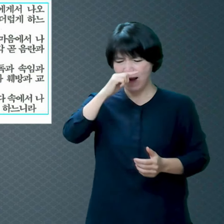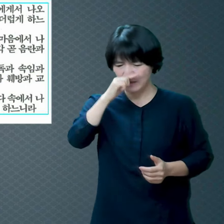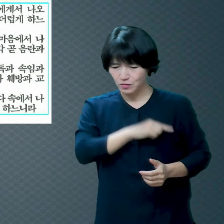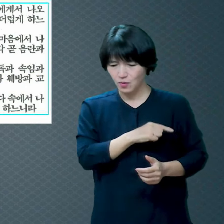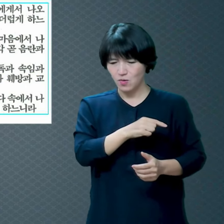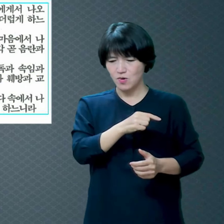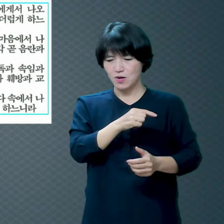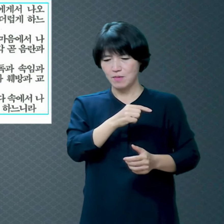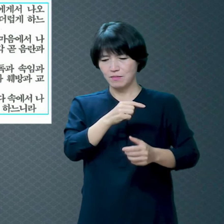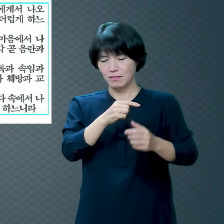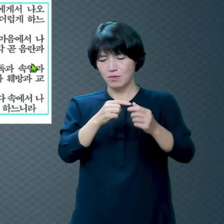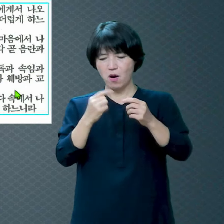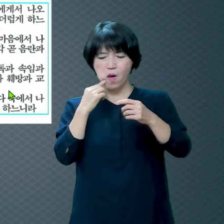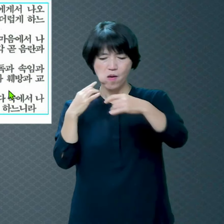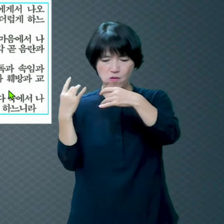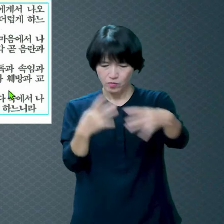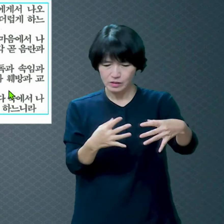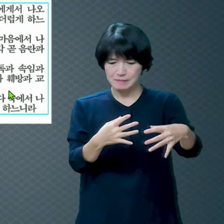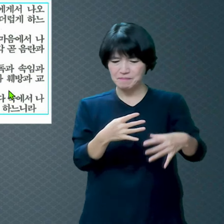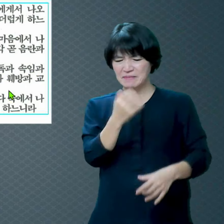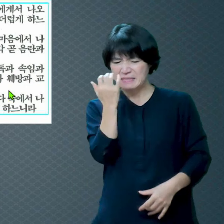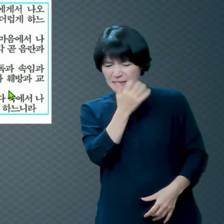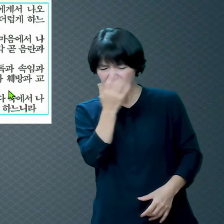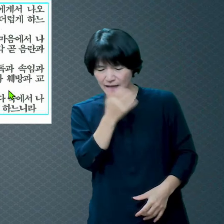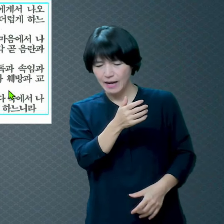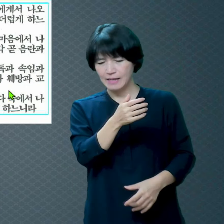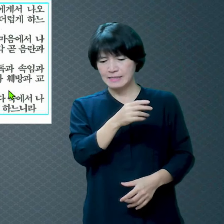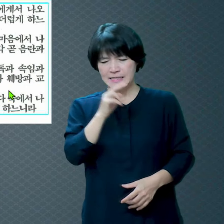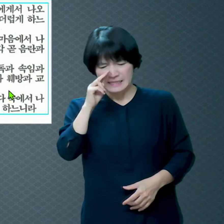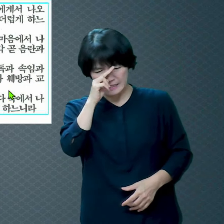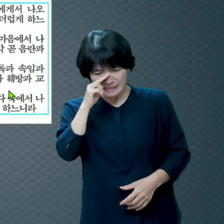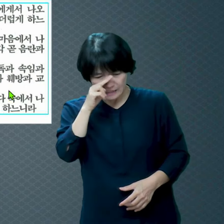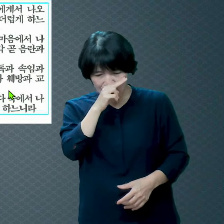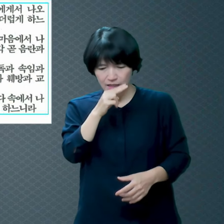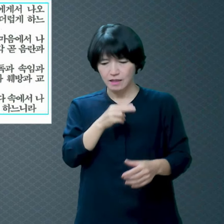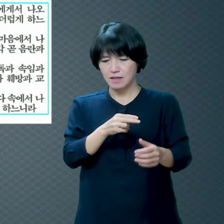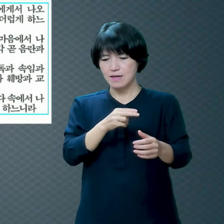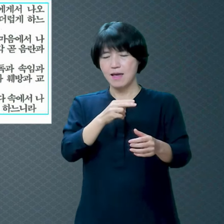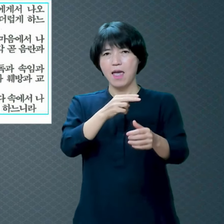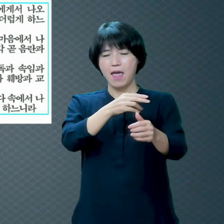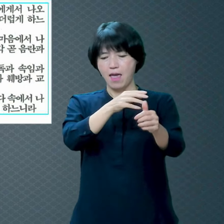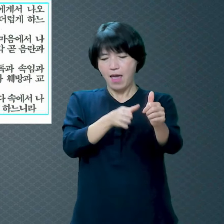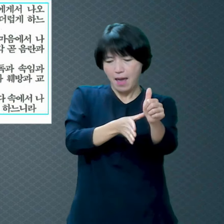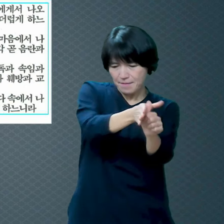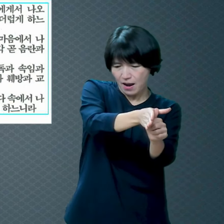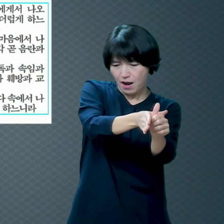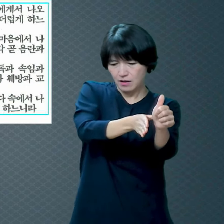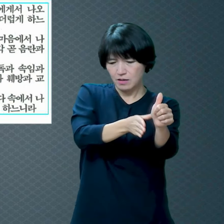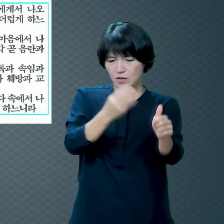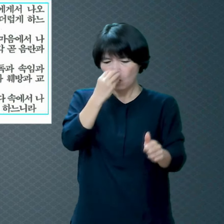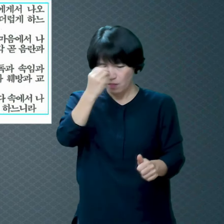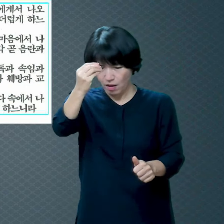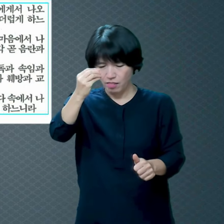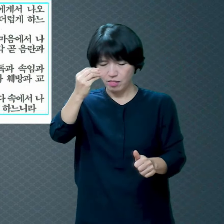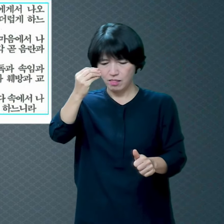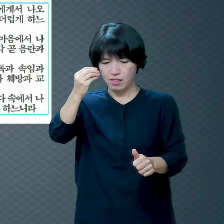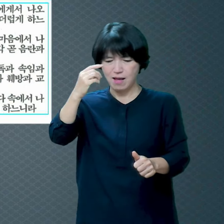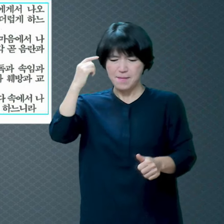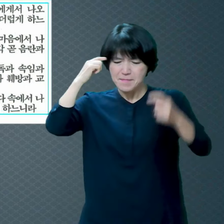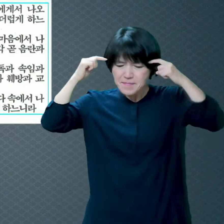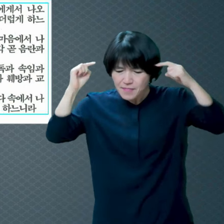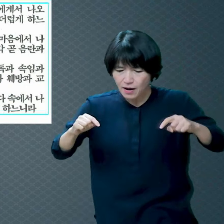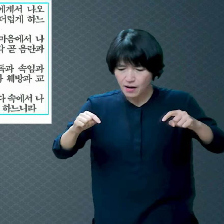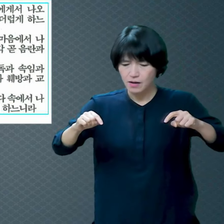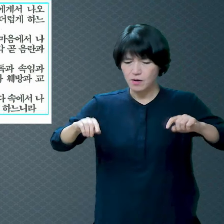교만, 광폐 12가지로 12가지만 나온다는 게 아닙니다 우리의 마음 속에서 이런